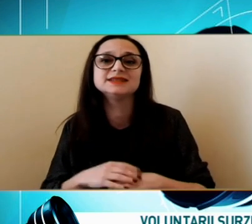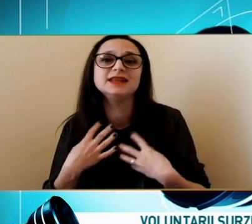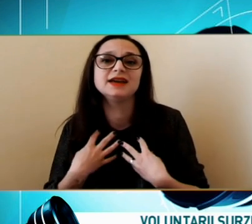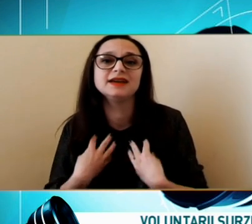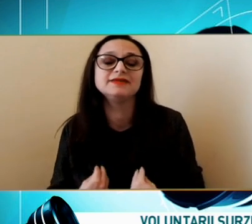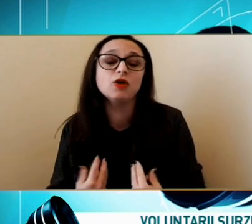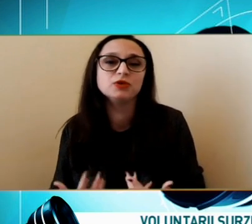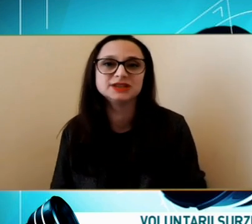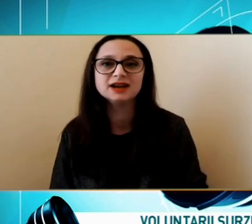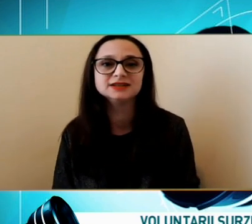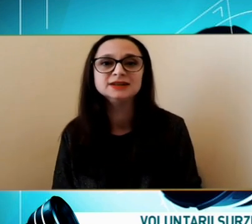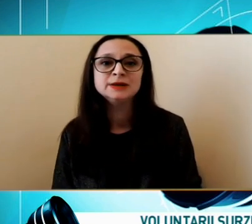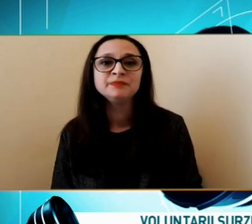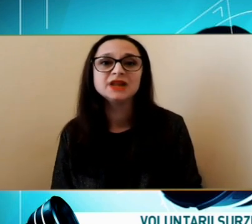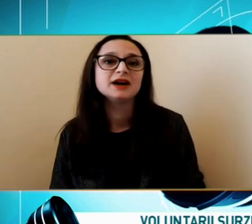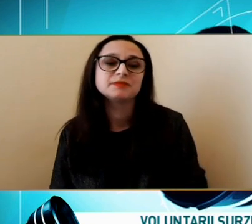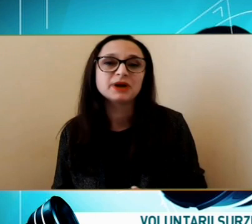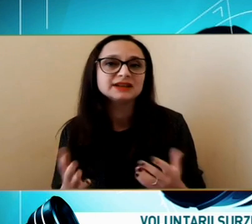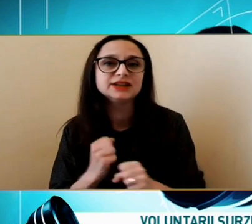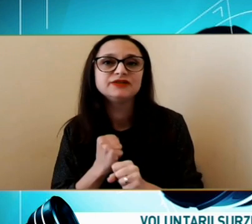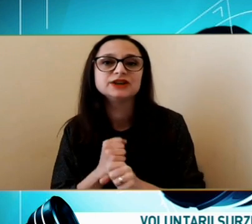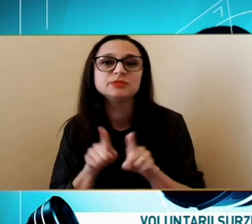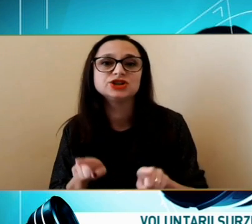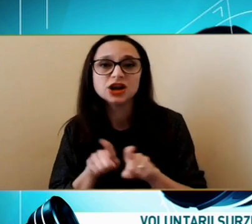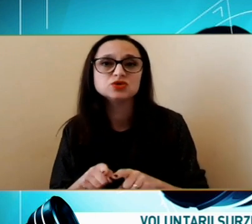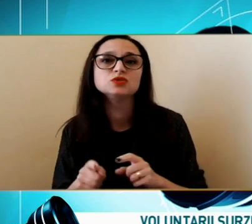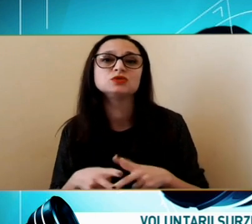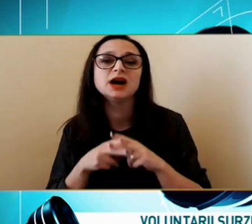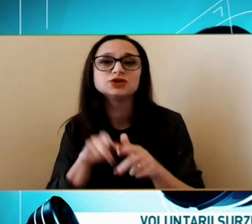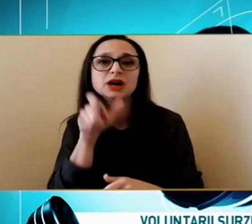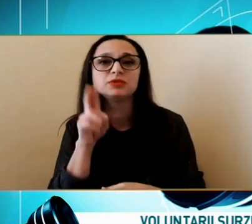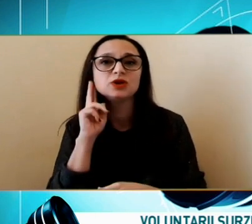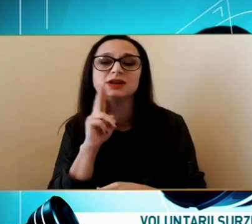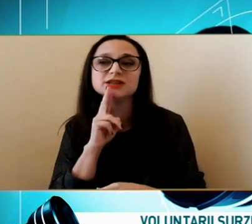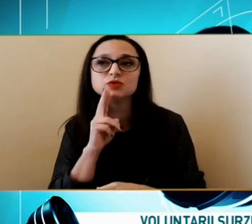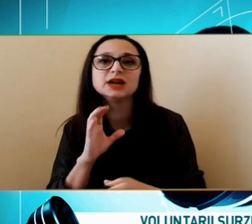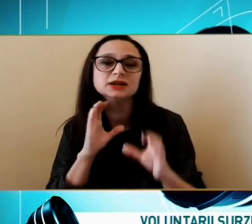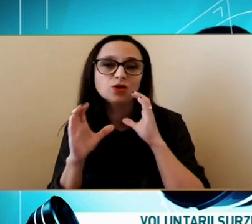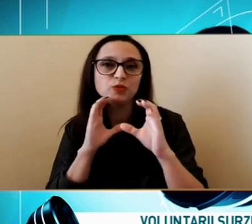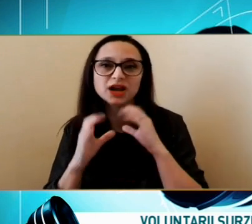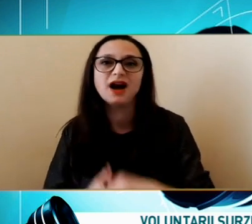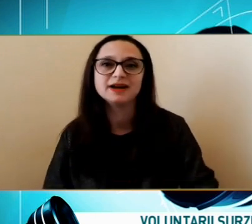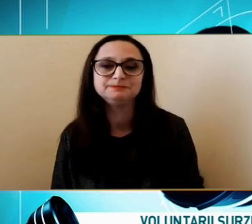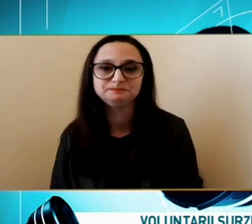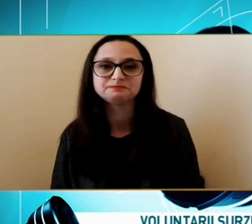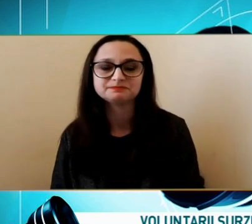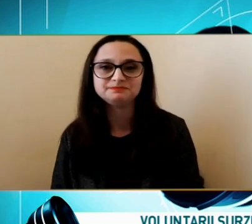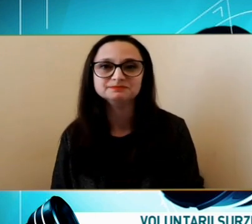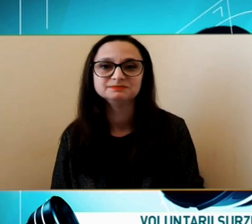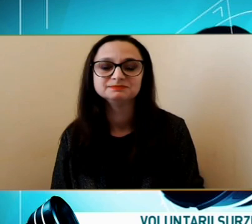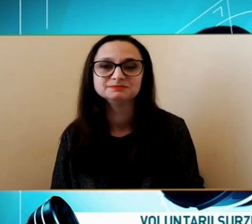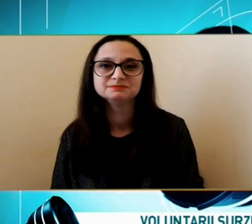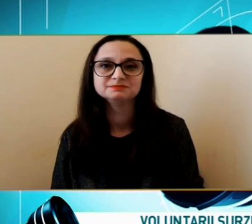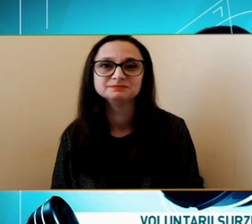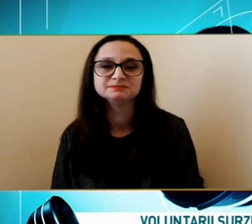stres De oboseală Dar practic Facem același lucru De a ajuta persoanele surde În comuncare Cu aceste